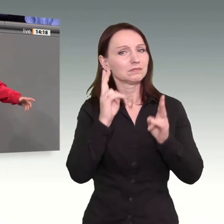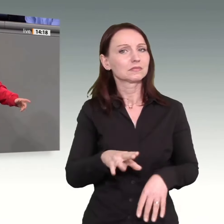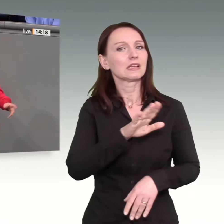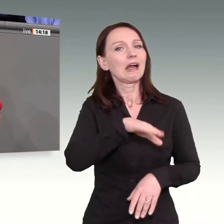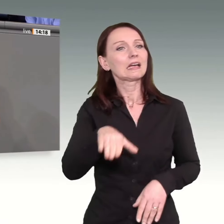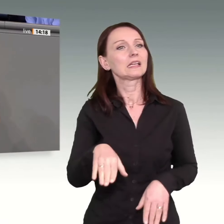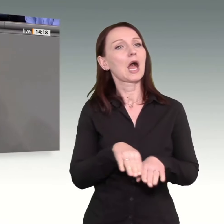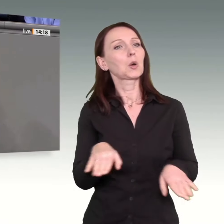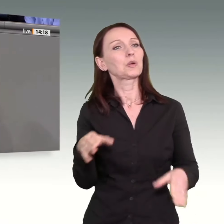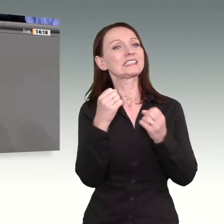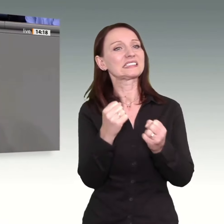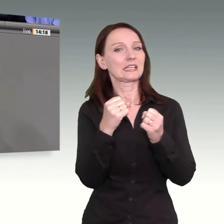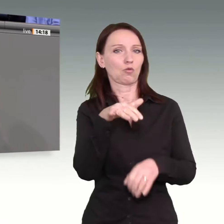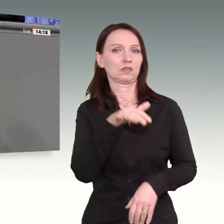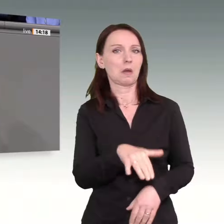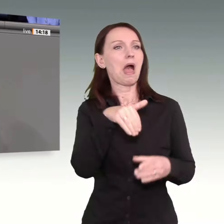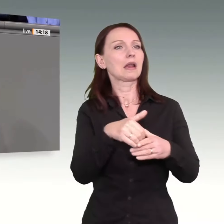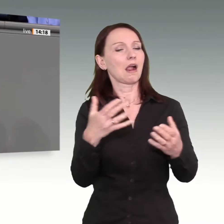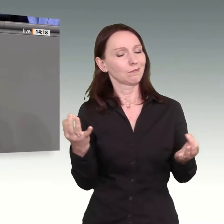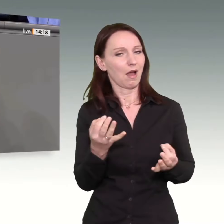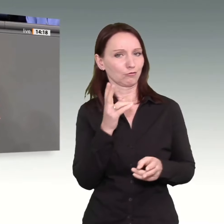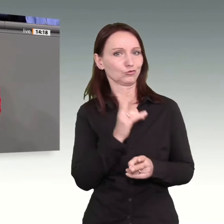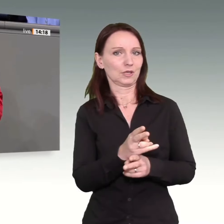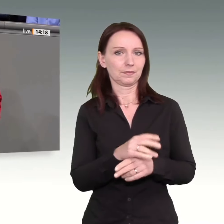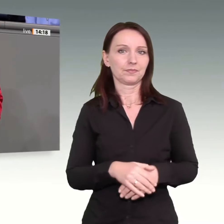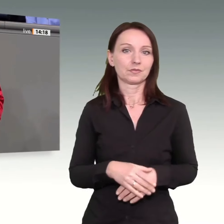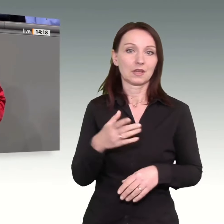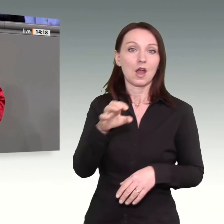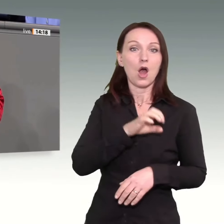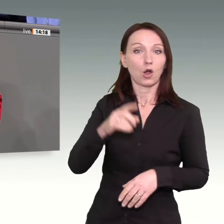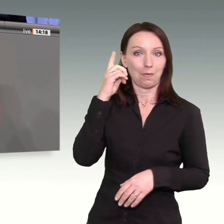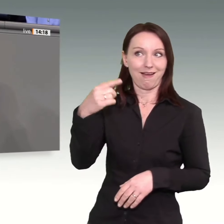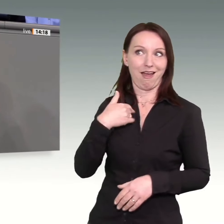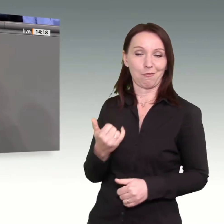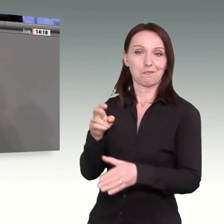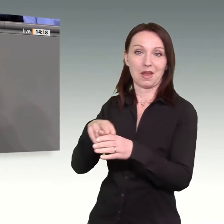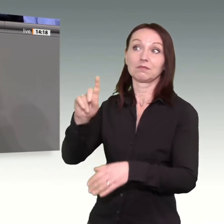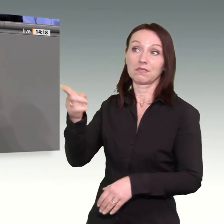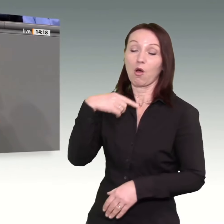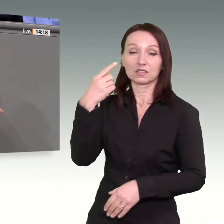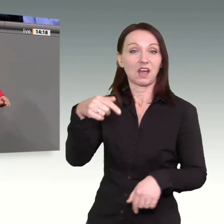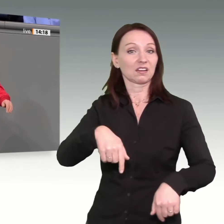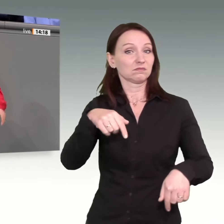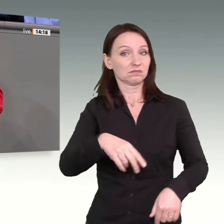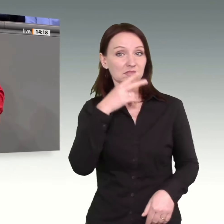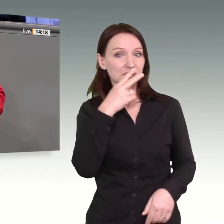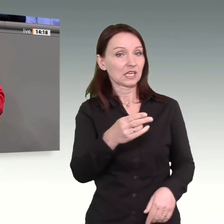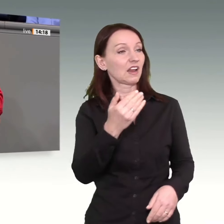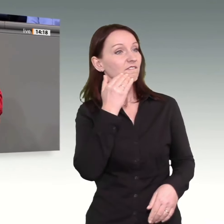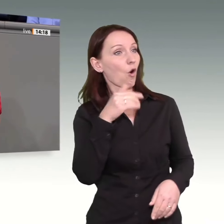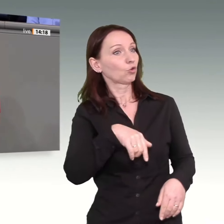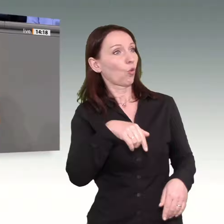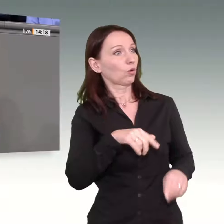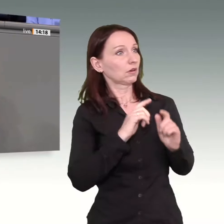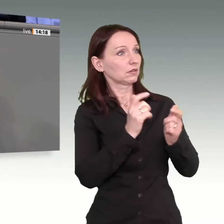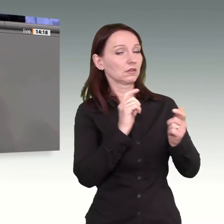Und da ich gerade beim Europarat bin, er verweist auch auf den dramatischen Mangel an bezahlbaren Wohnungen in unserem Land. Er fordert den Eingriff des